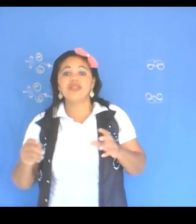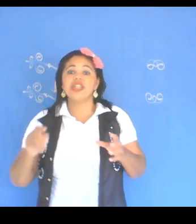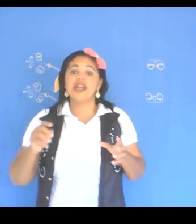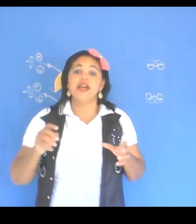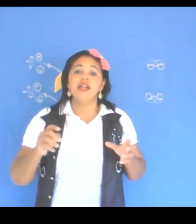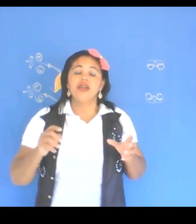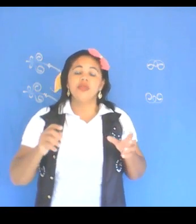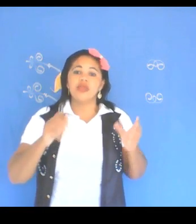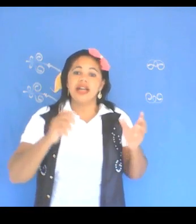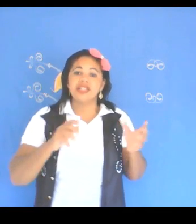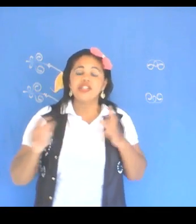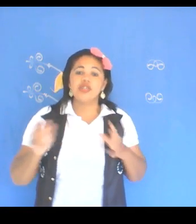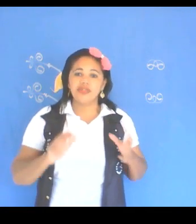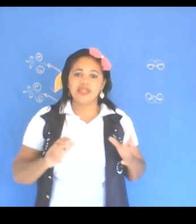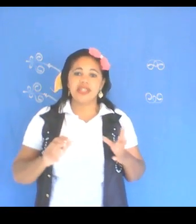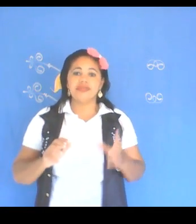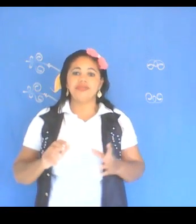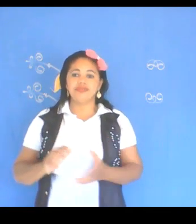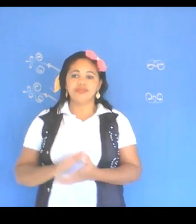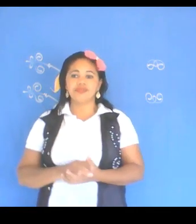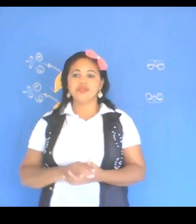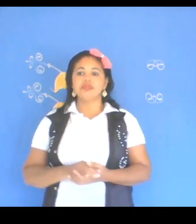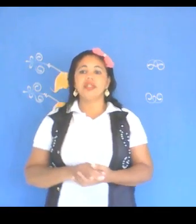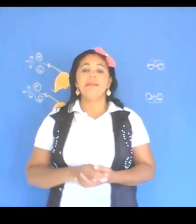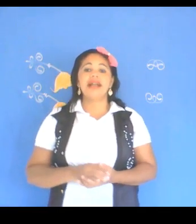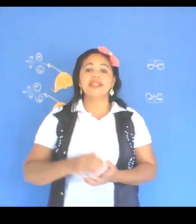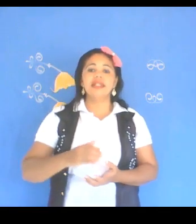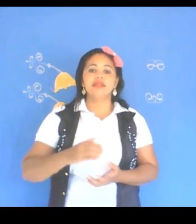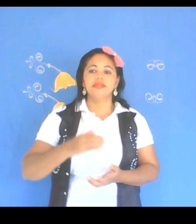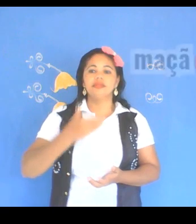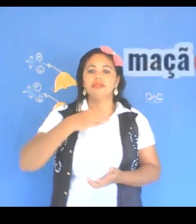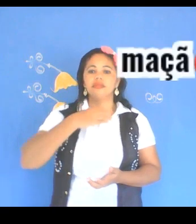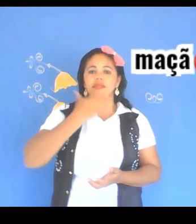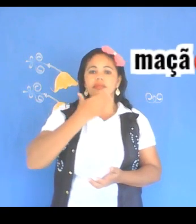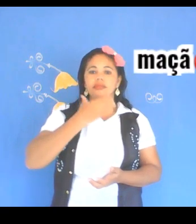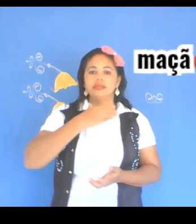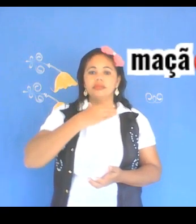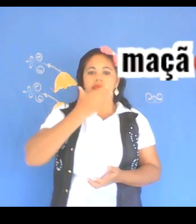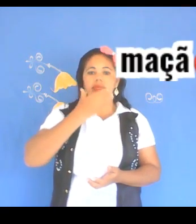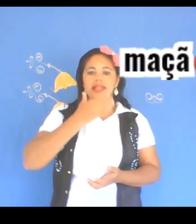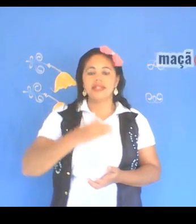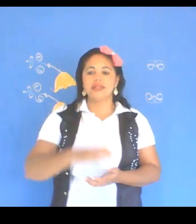se tem o lugar certinho para fazer. Maçã, maçã,